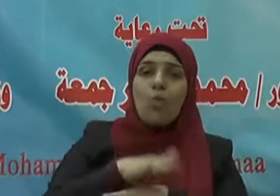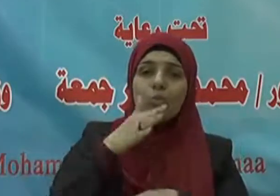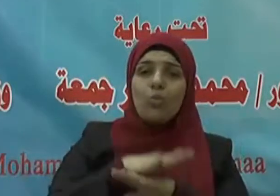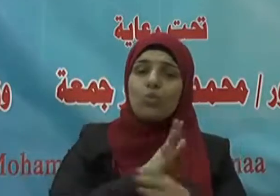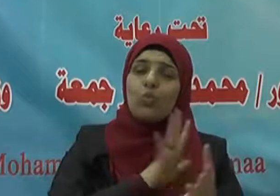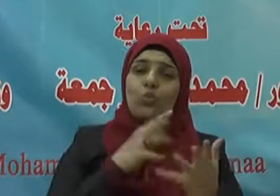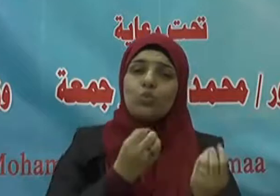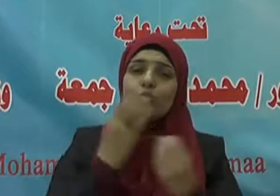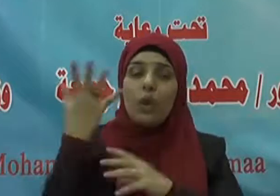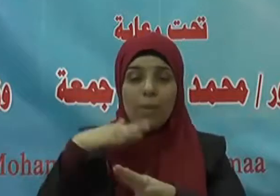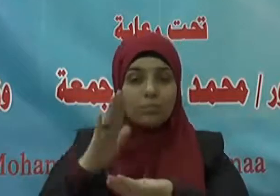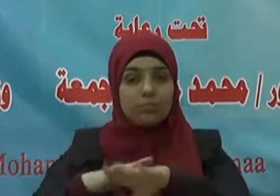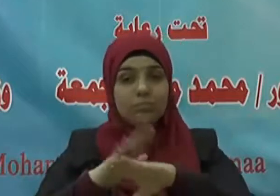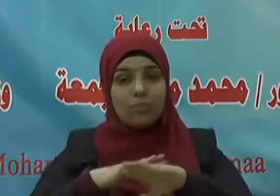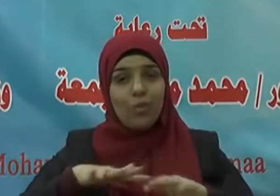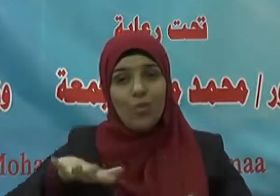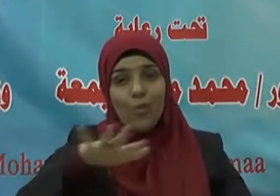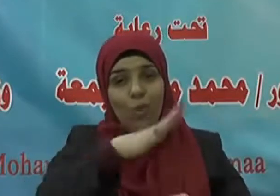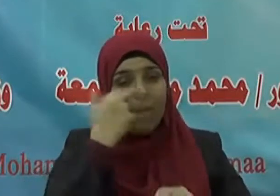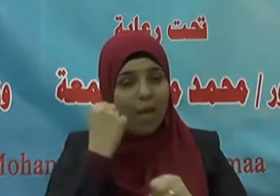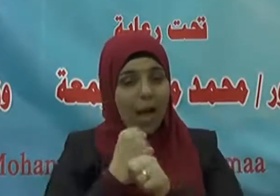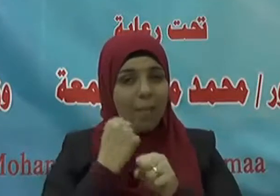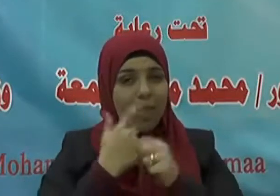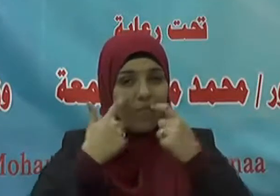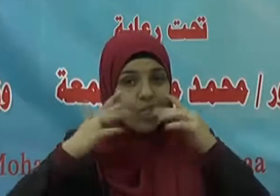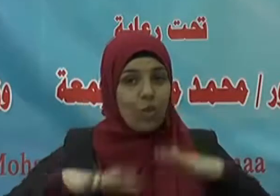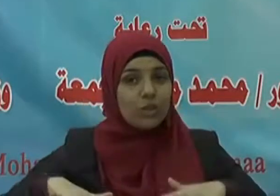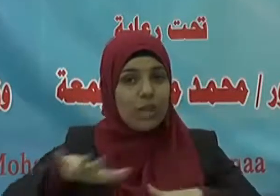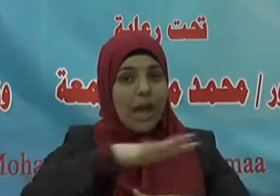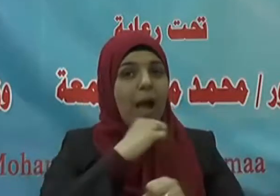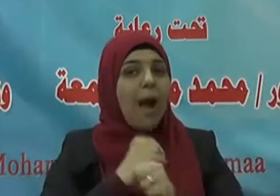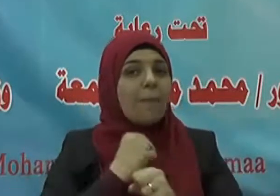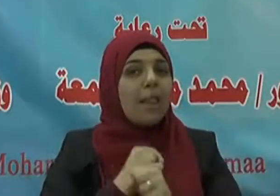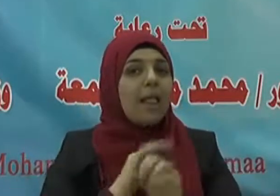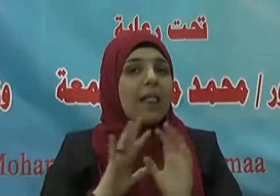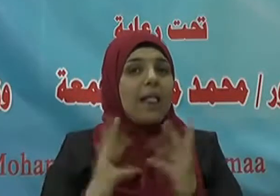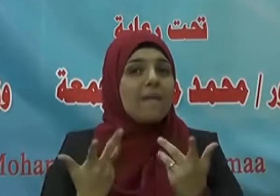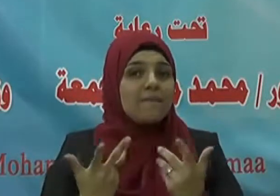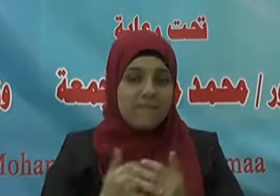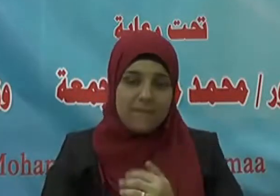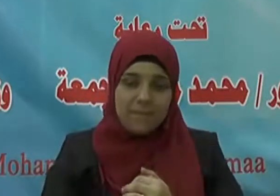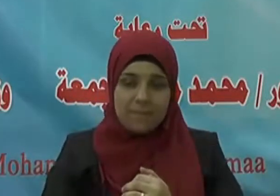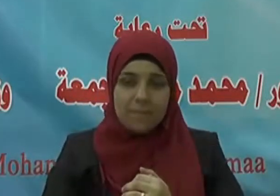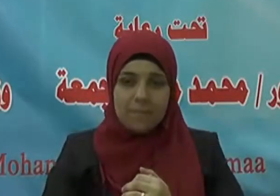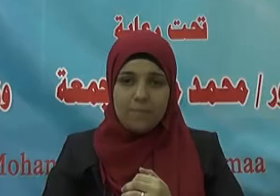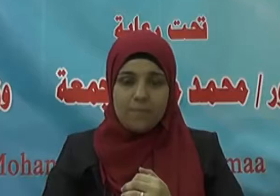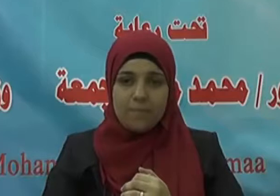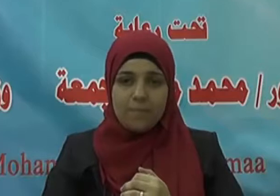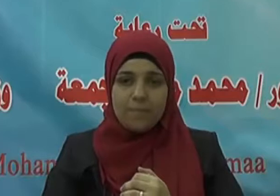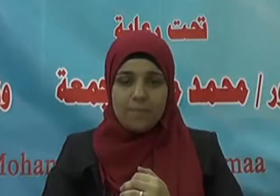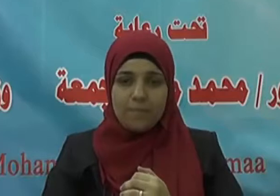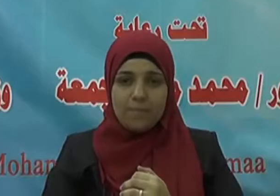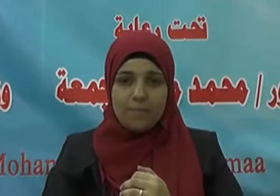جميعًا فينبئكم بما كنتم فيه تختلفون